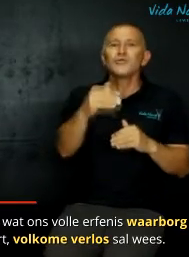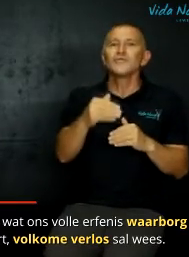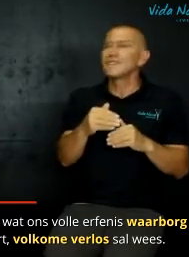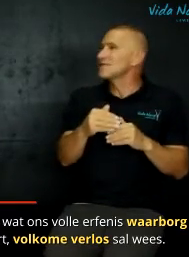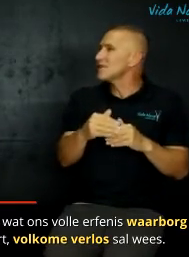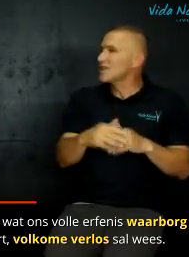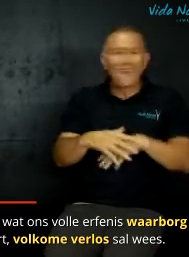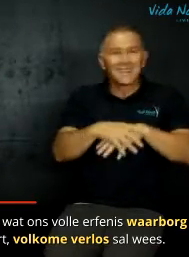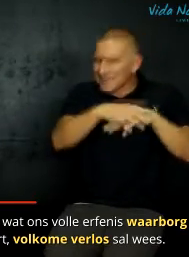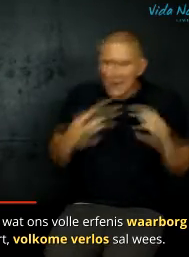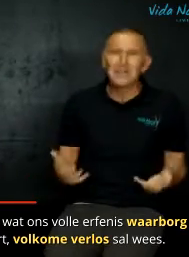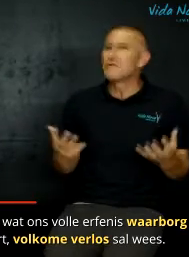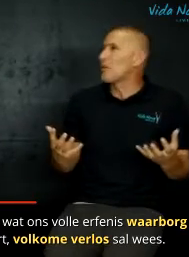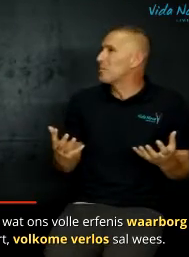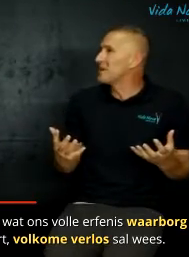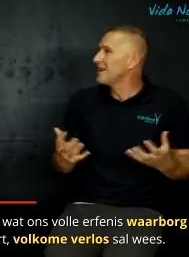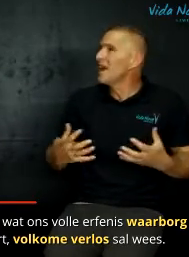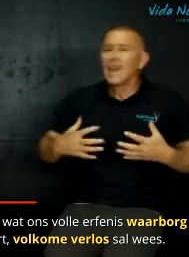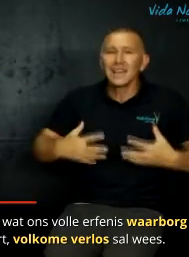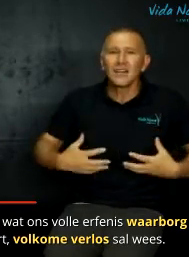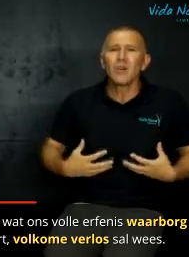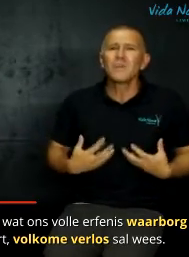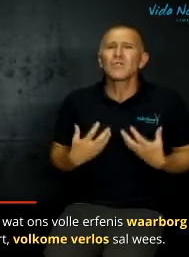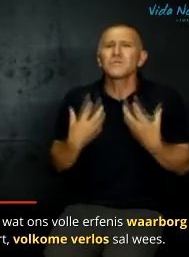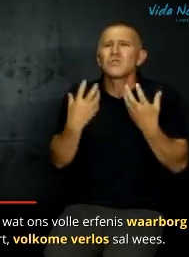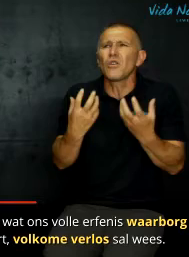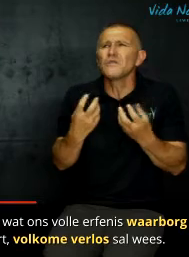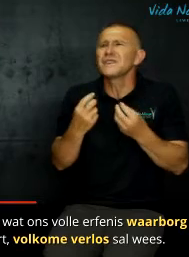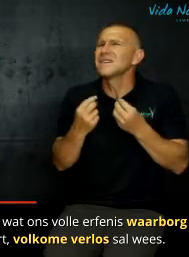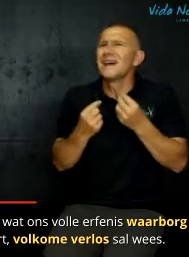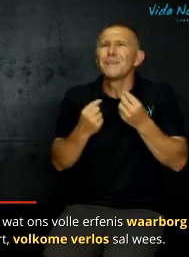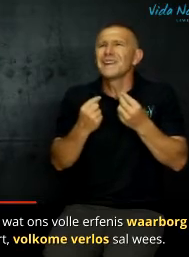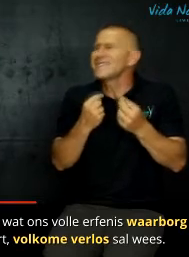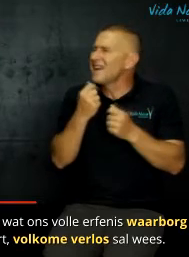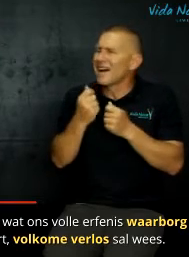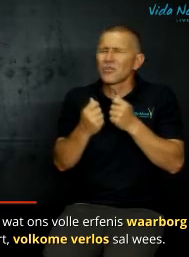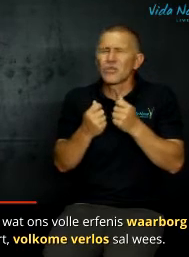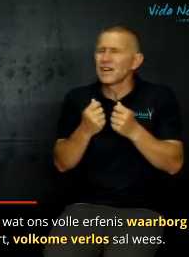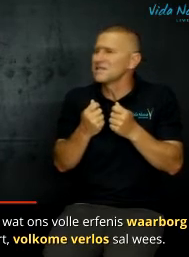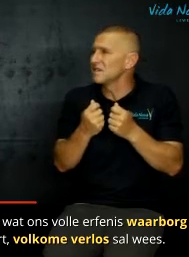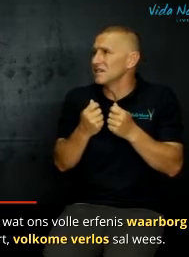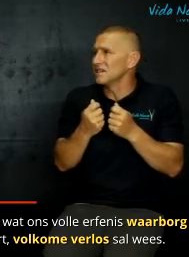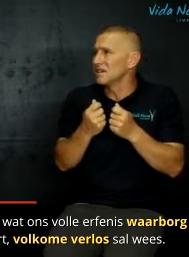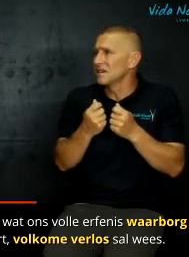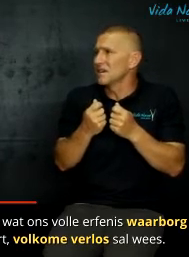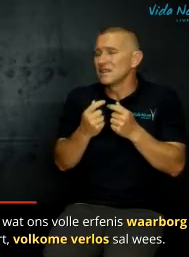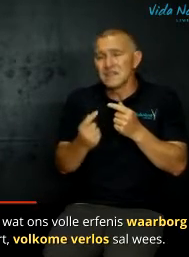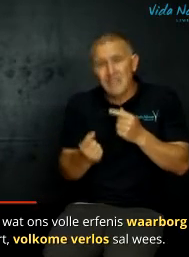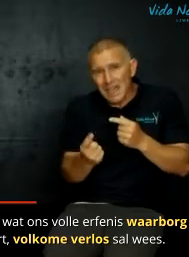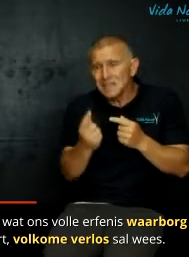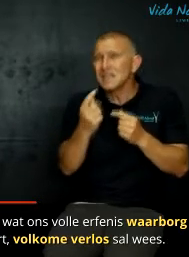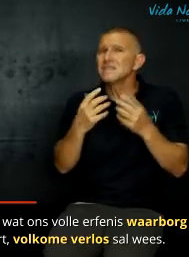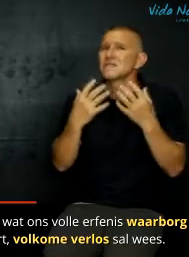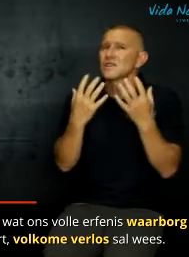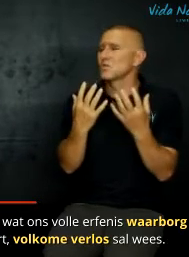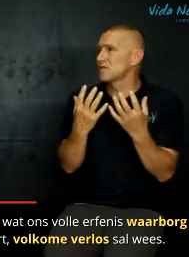soos Jesus wees dit kan nie vlop nie en daarom kan ons met confidence maar dis nie arrogantie dis in Jesus wat ons